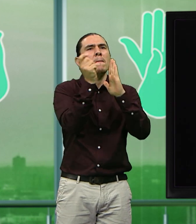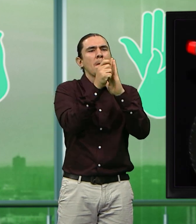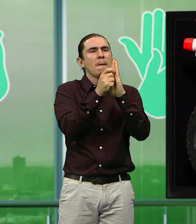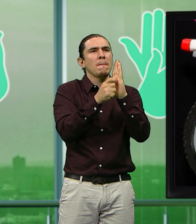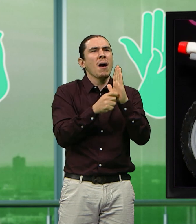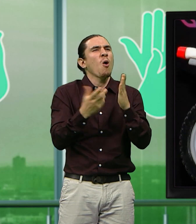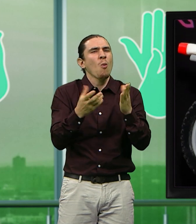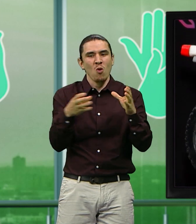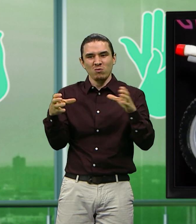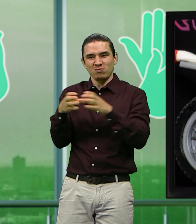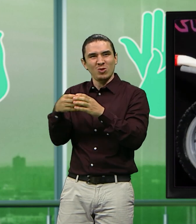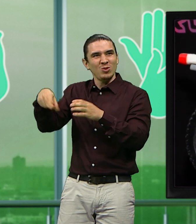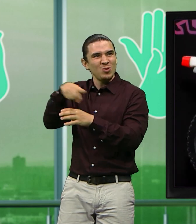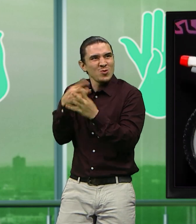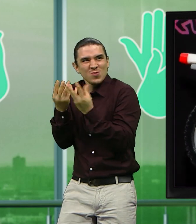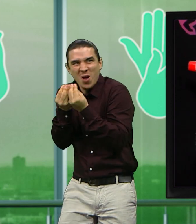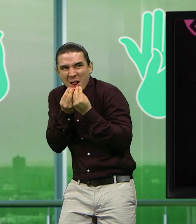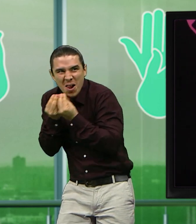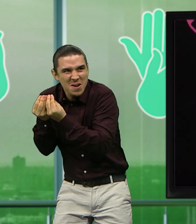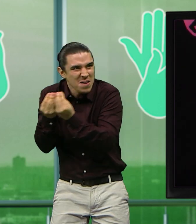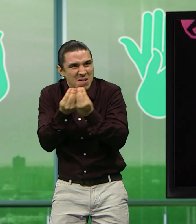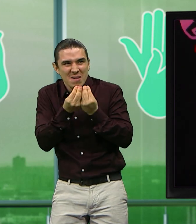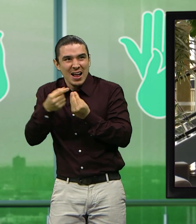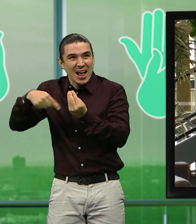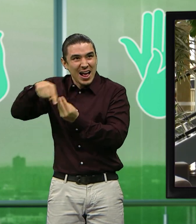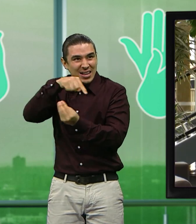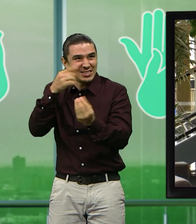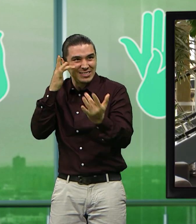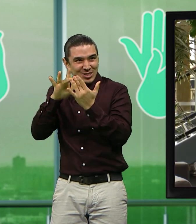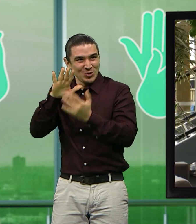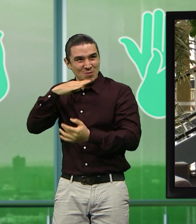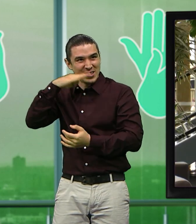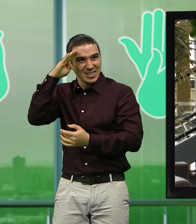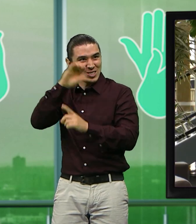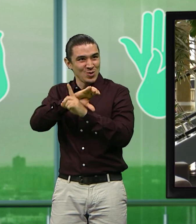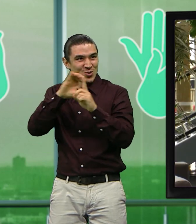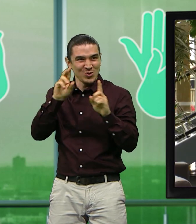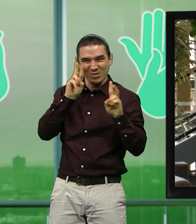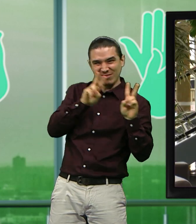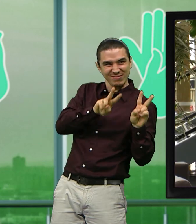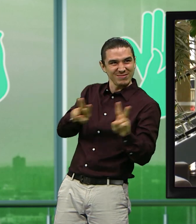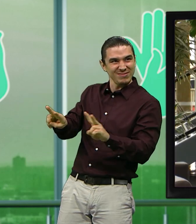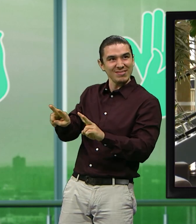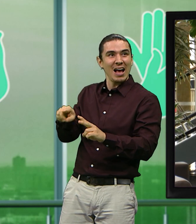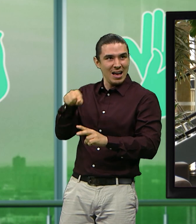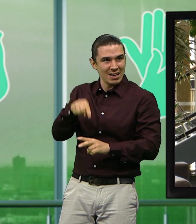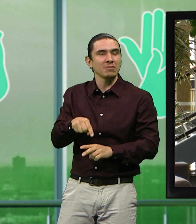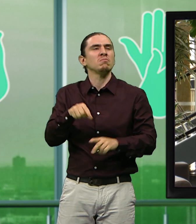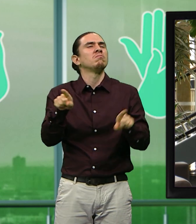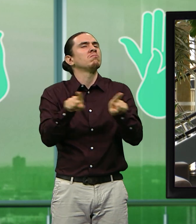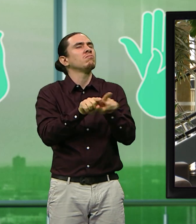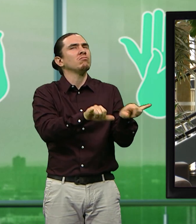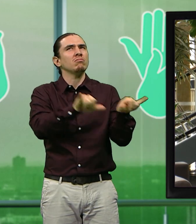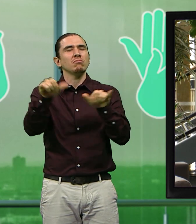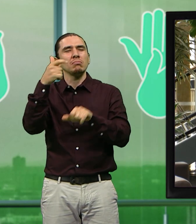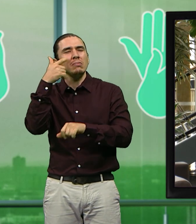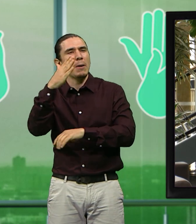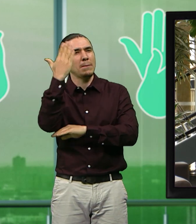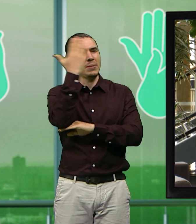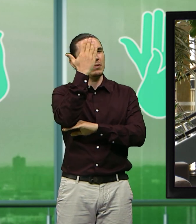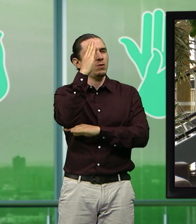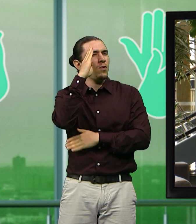suministros para su gango, para su pandilla, pues en este caso, y esto ambientaba en un Medellín posapocalíptico con motos de dos tiempos